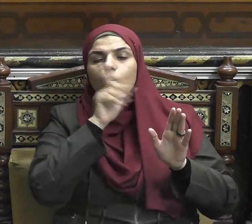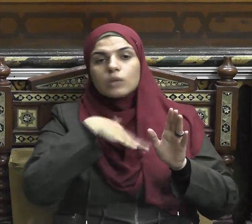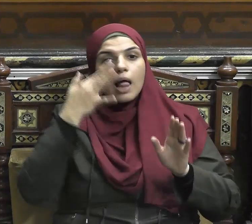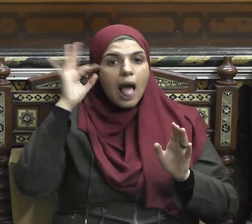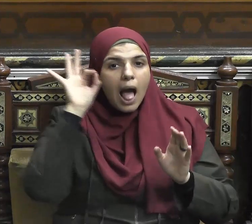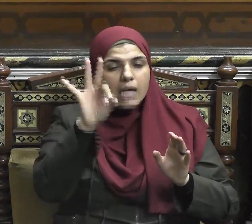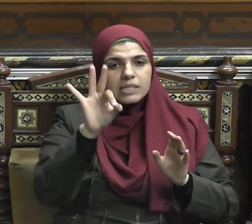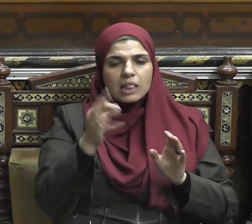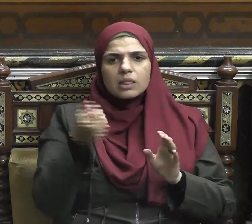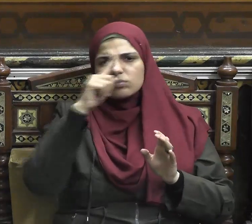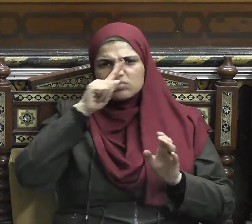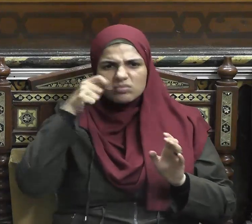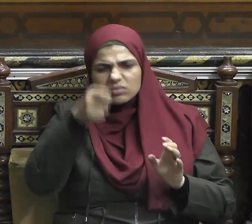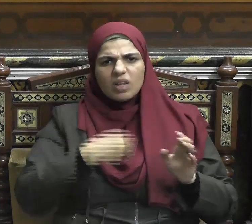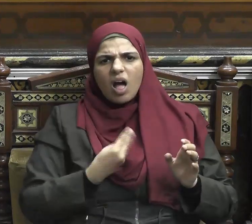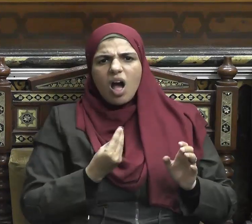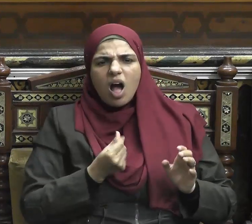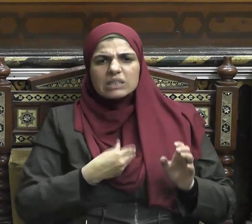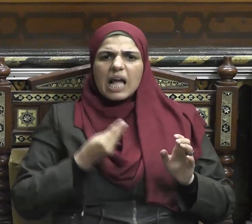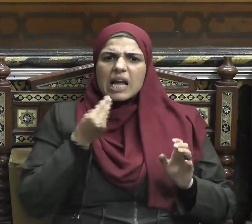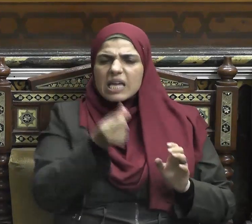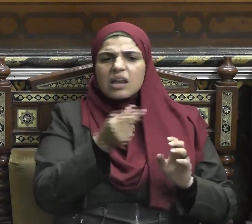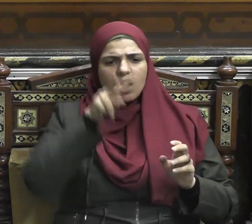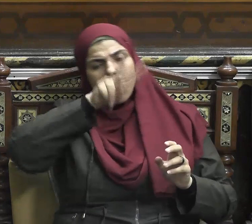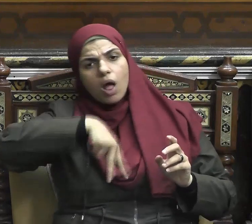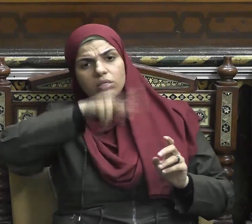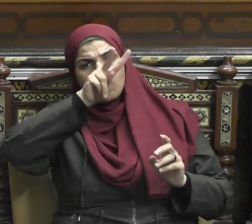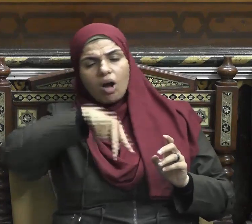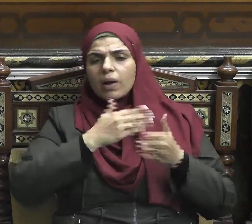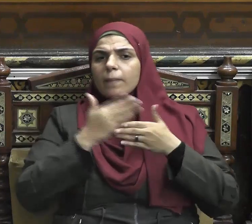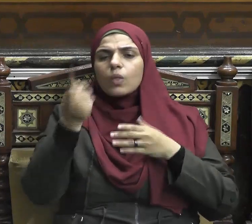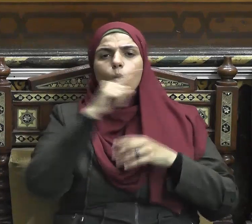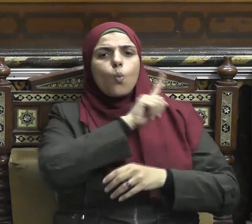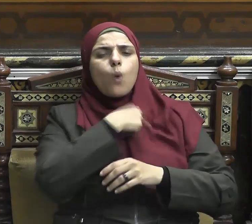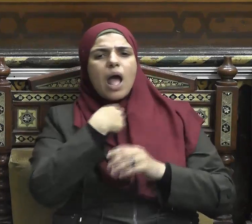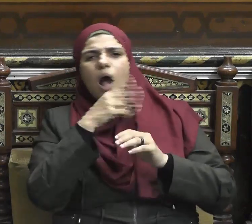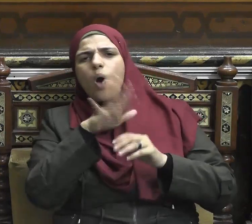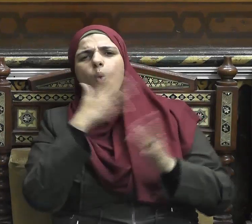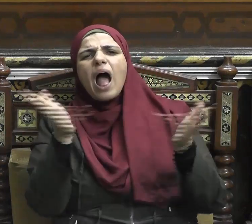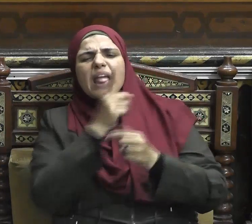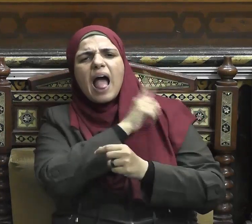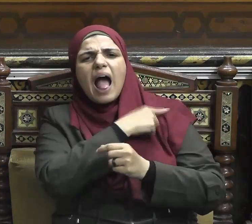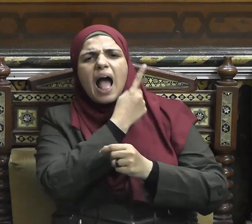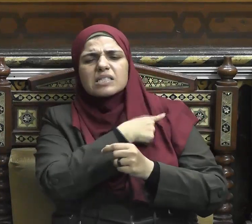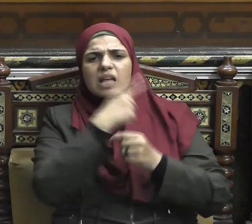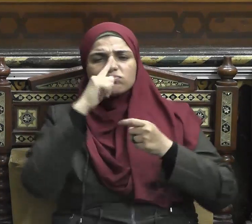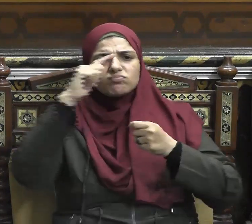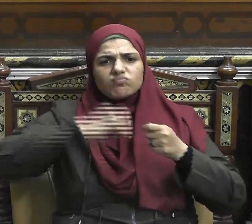السلام تباركت يا ذا الجلال والإكرام إن الإسلام دين